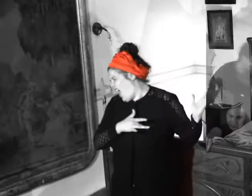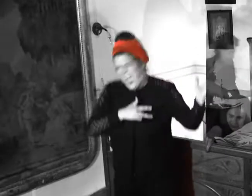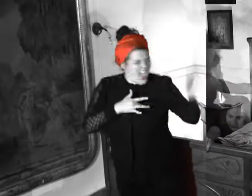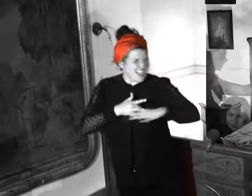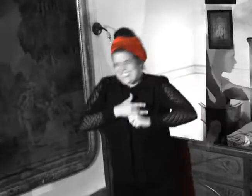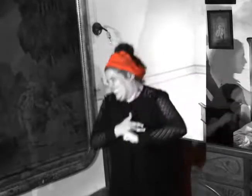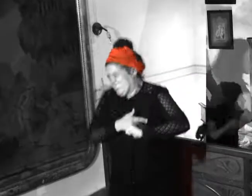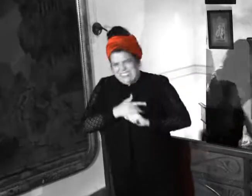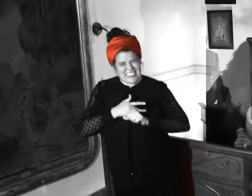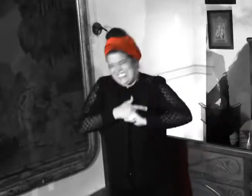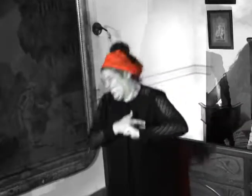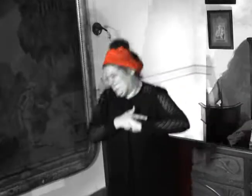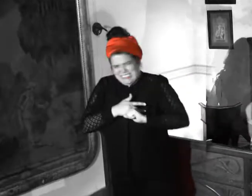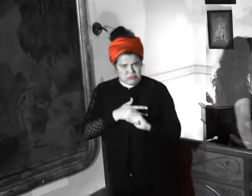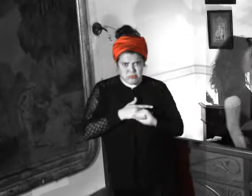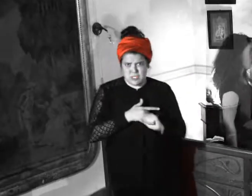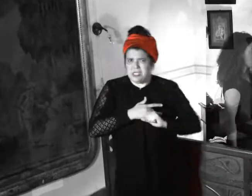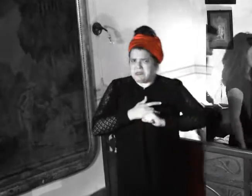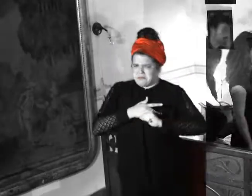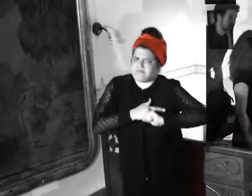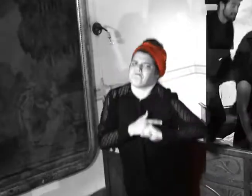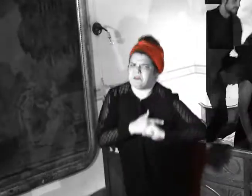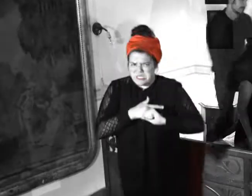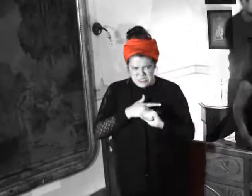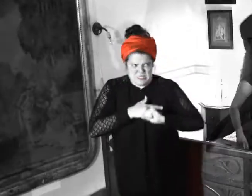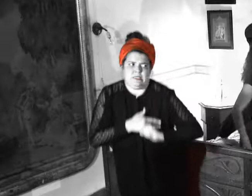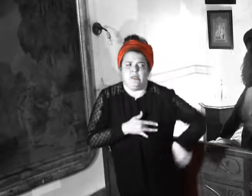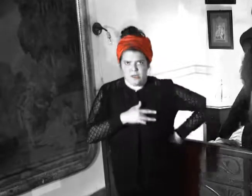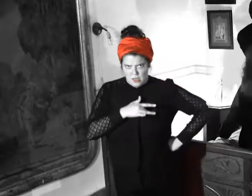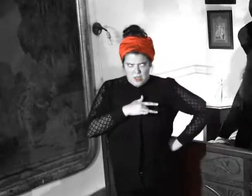en mi madera corazón Ya lo he intentado y no puedo sacar